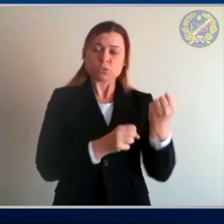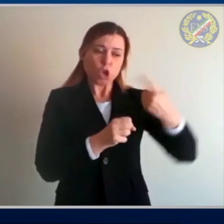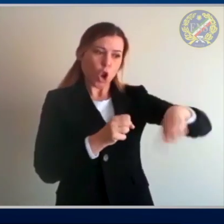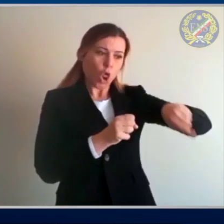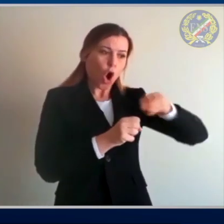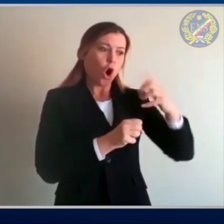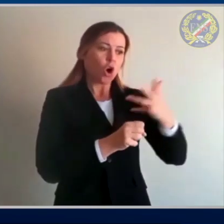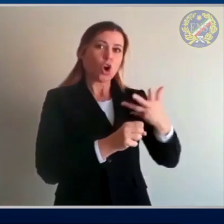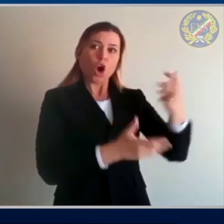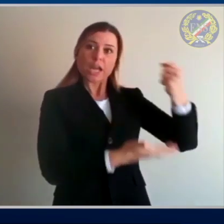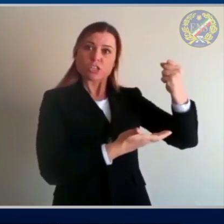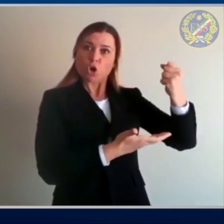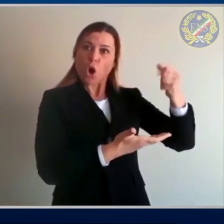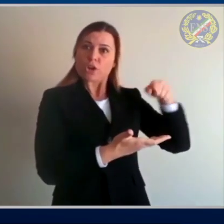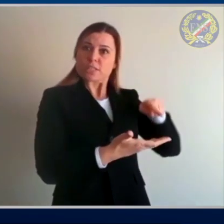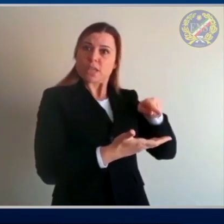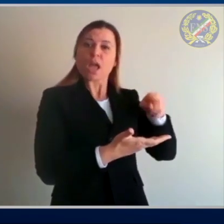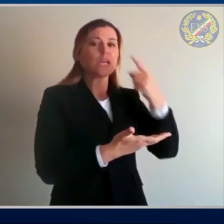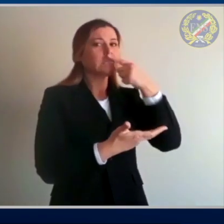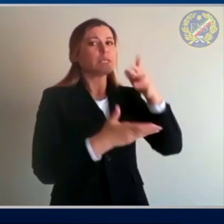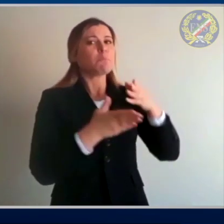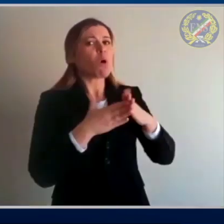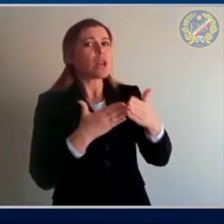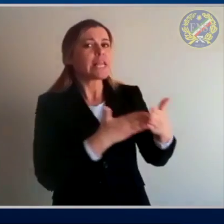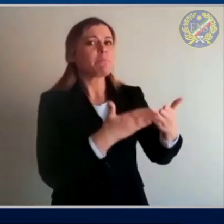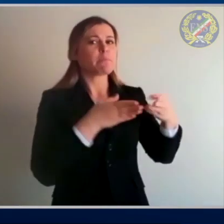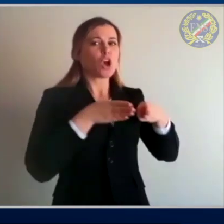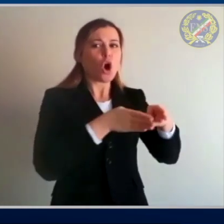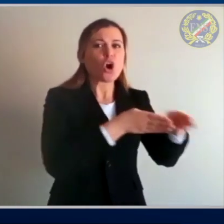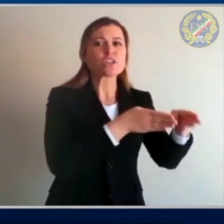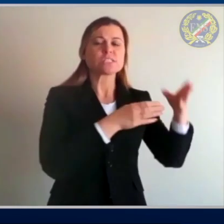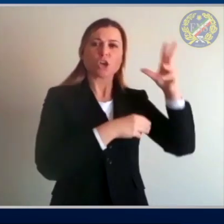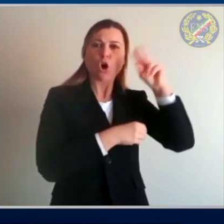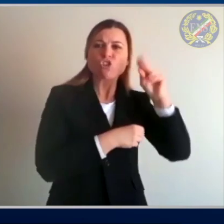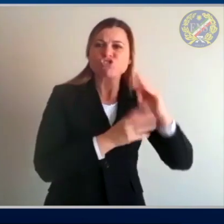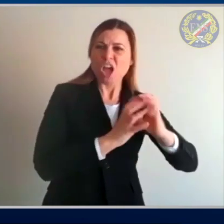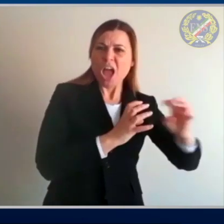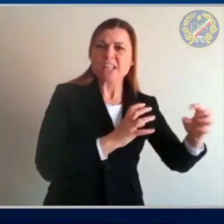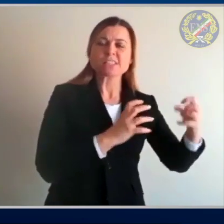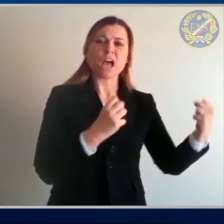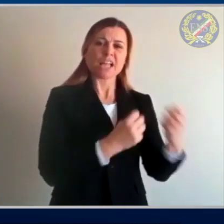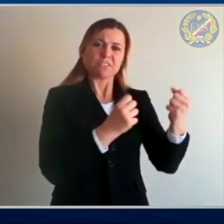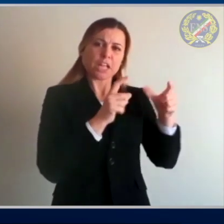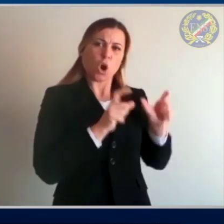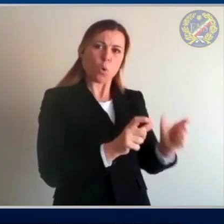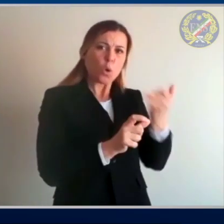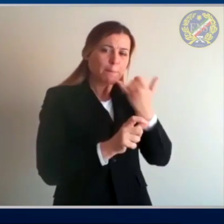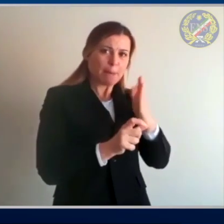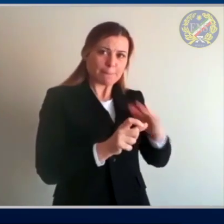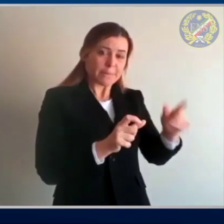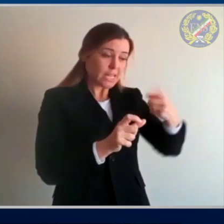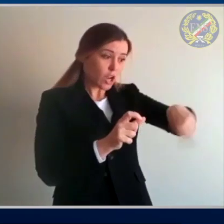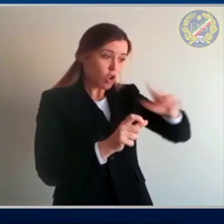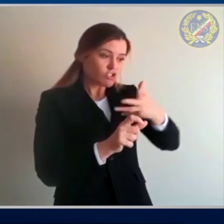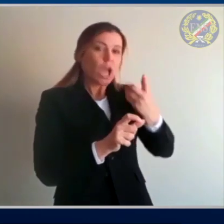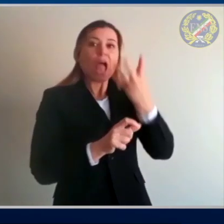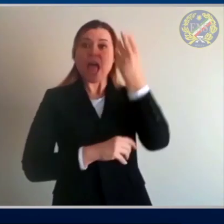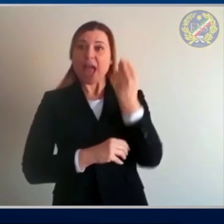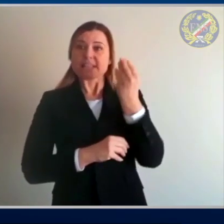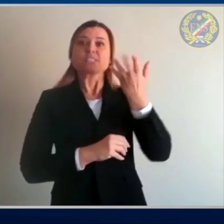associazioni, istituzioni, mettono a disposizione i risorse, libri, corsi, conoscenze, varie attività per